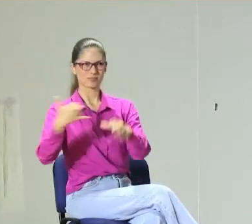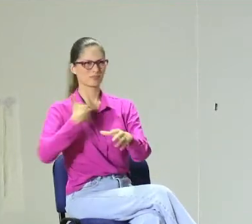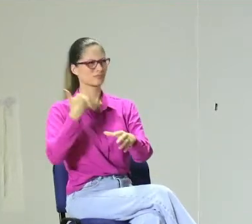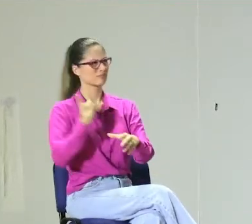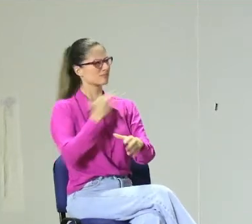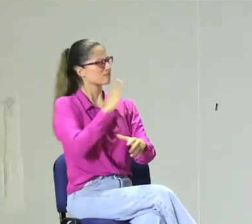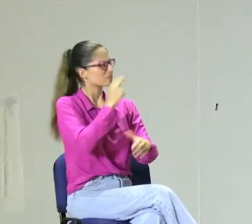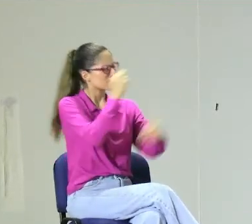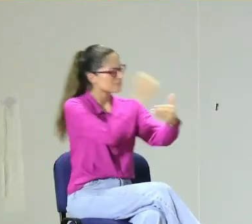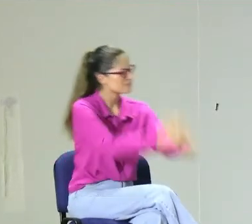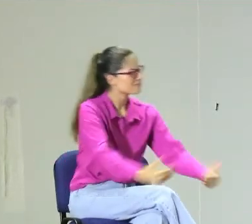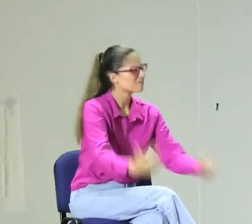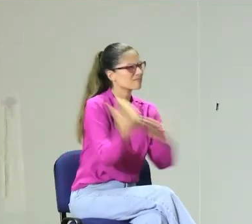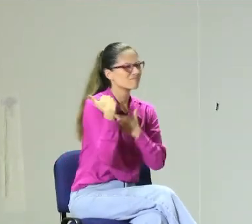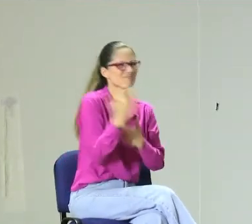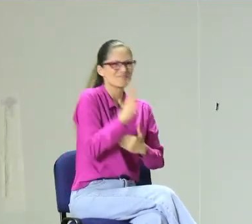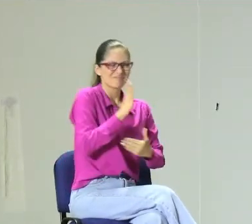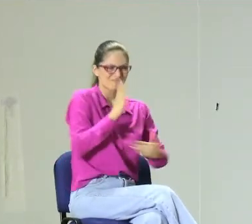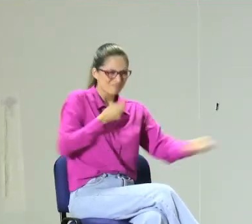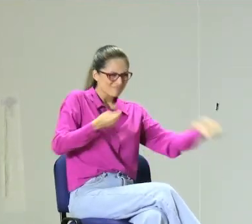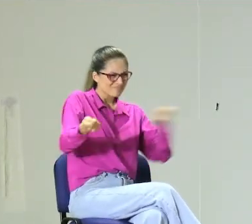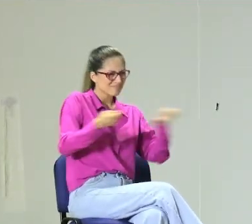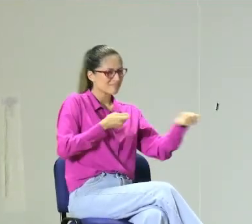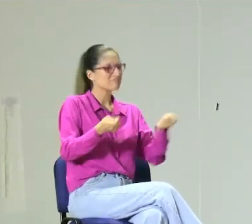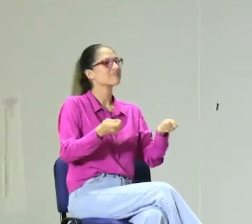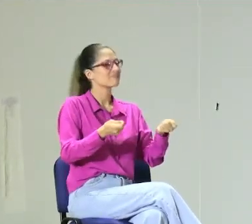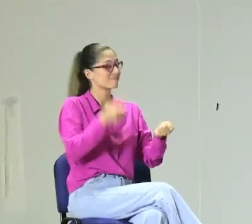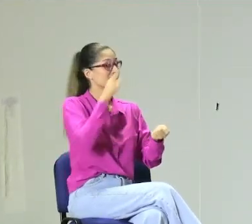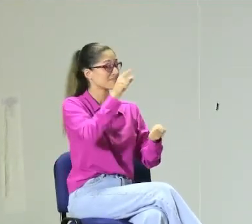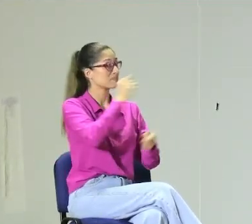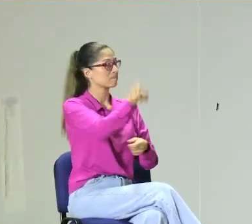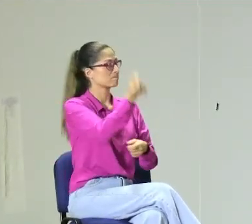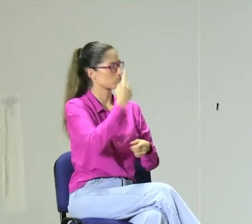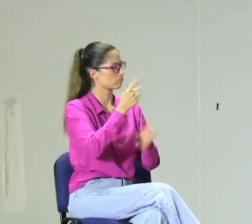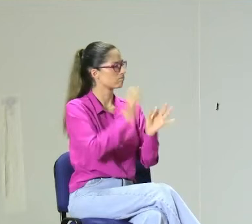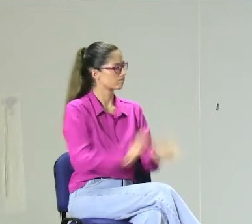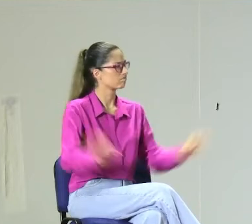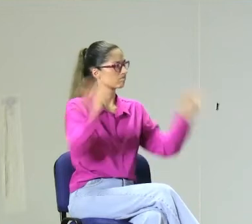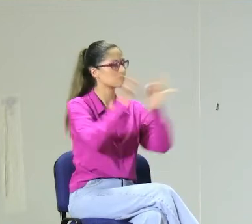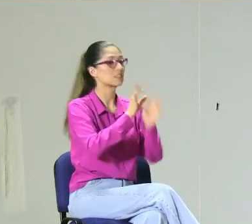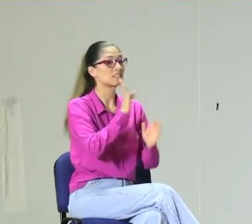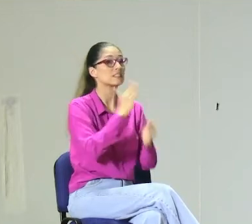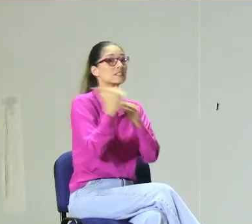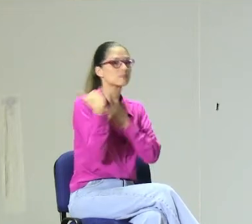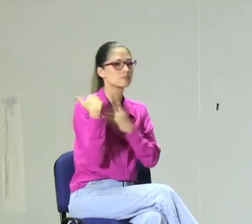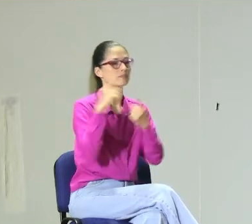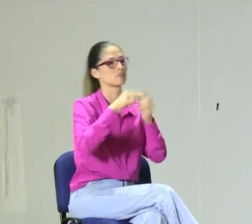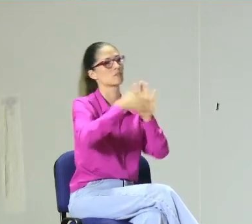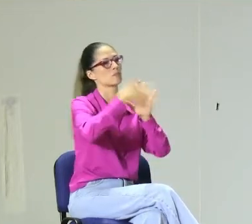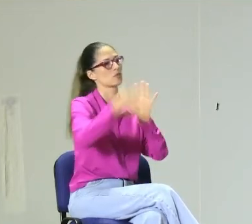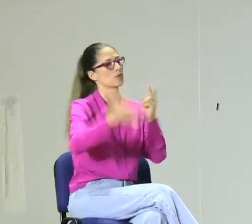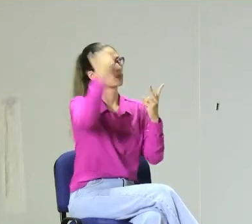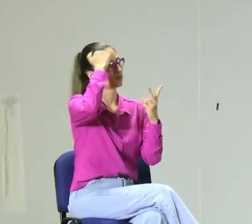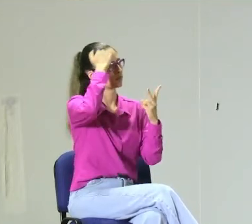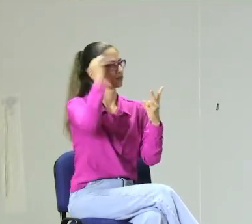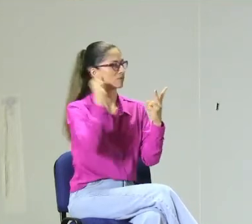cómo lidiar o cómo llevar todos esos procesos con nuestros niños. Es una muy buena